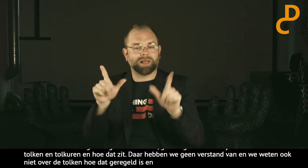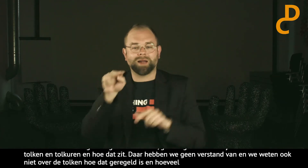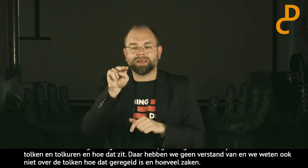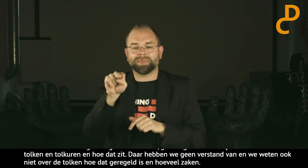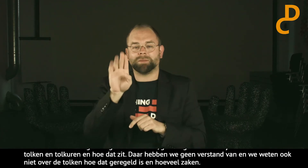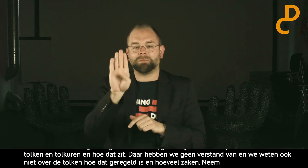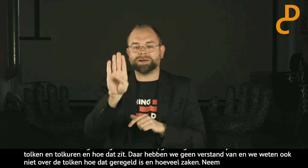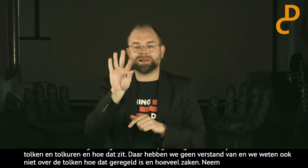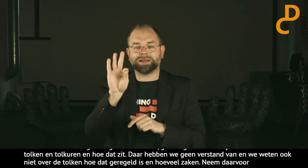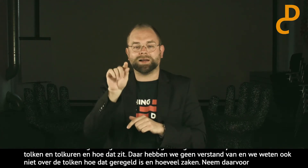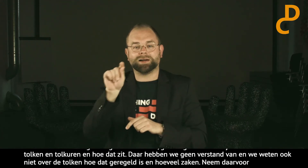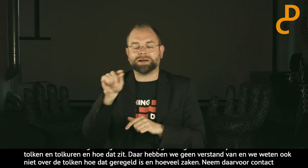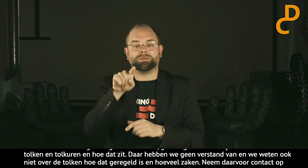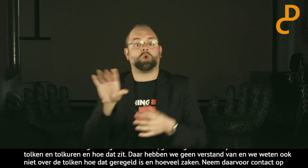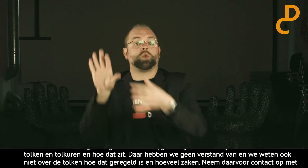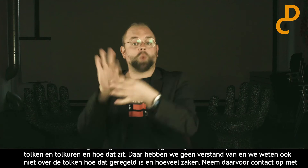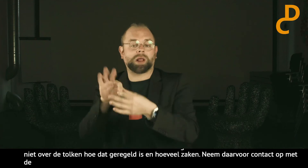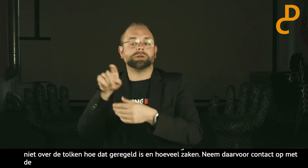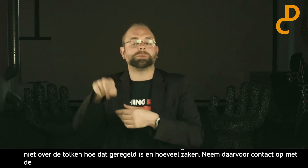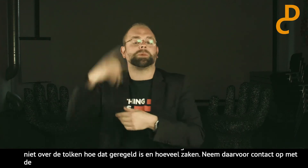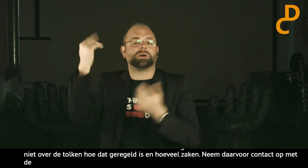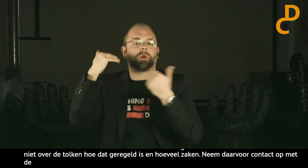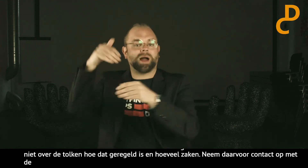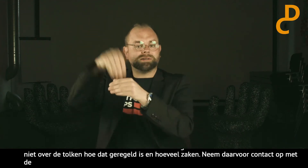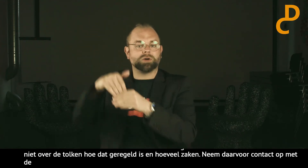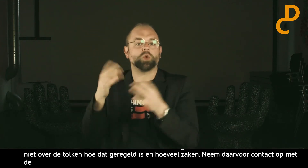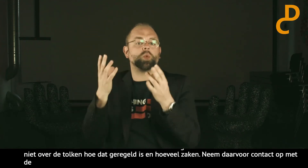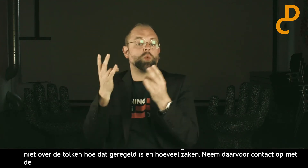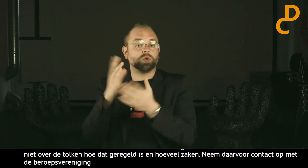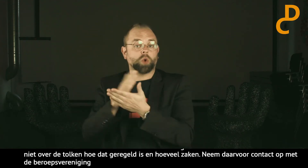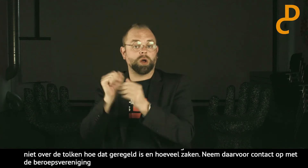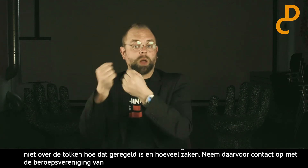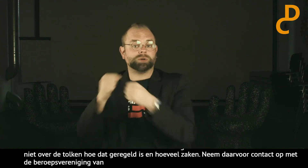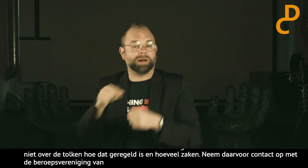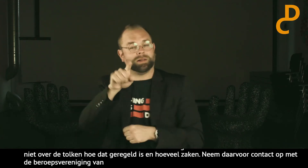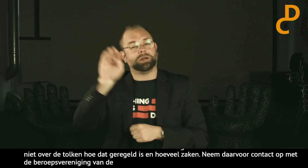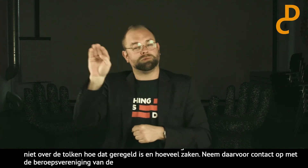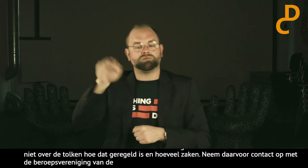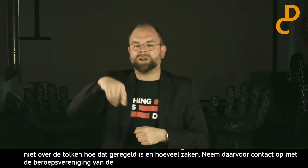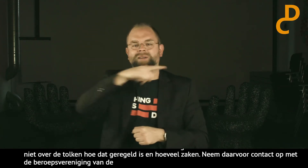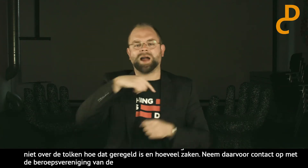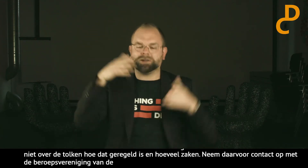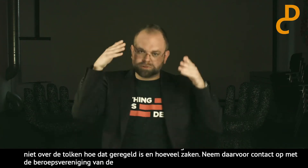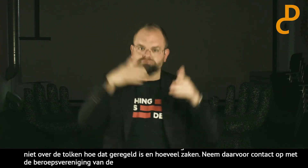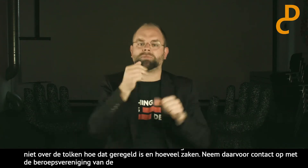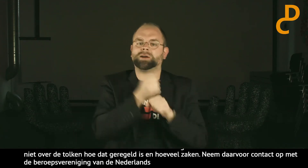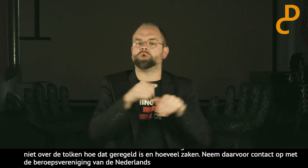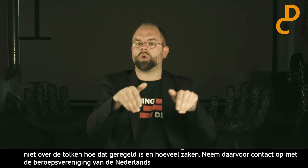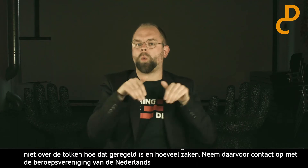beroepsvereniging van Tolken Gebarentaal, de NBTG. En zij zullen meer informatie kunnen geven over de tolken om dat uit te werken. Wij richten ons